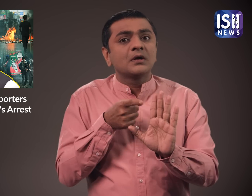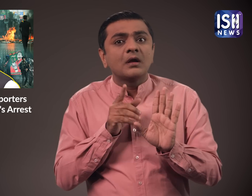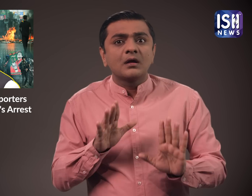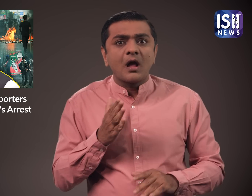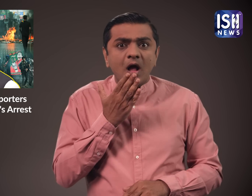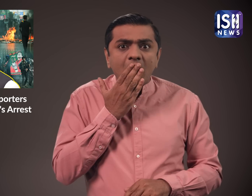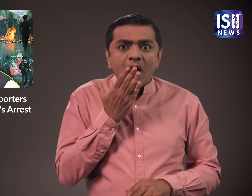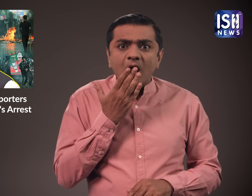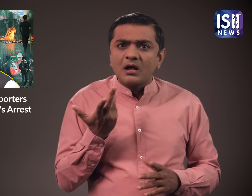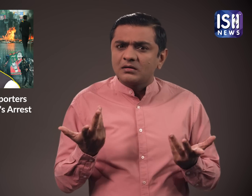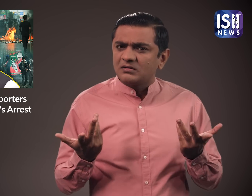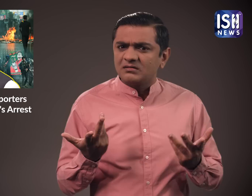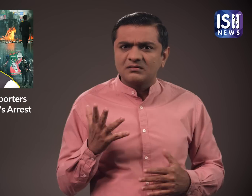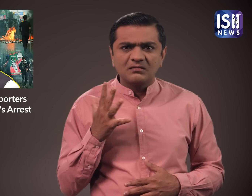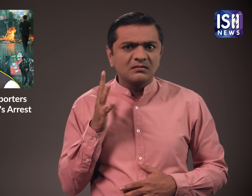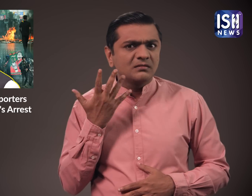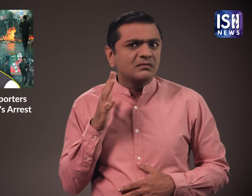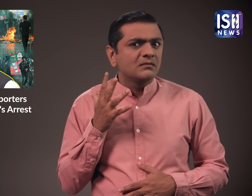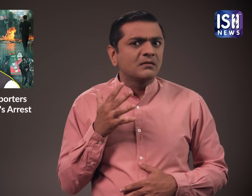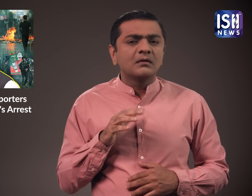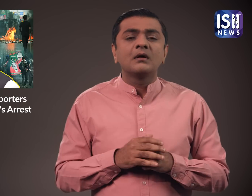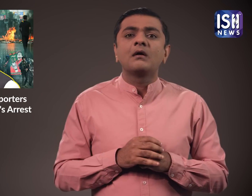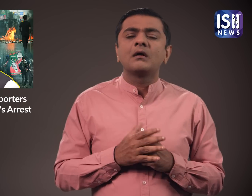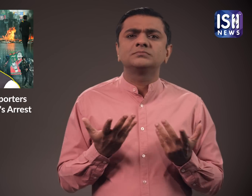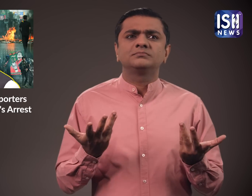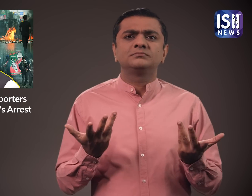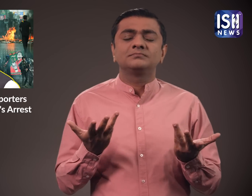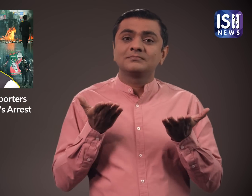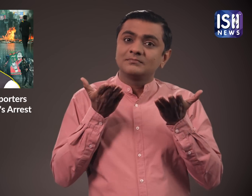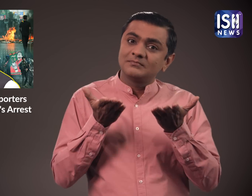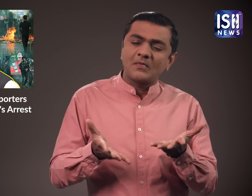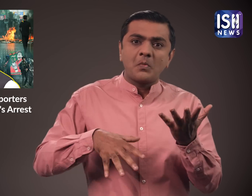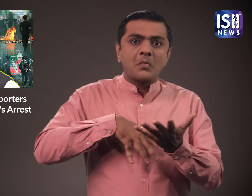है अदालत ने खान को गिरफतार करने का आदेश दिया